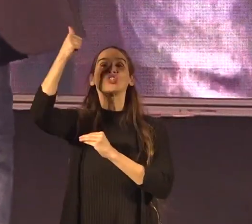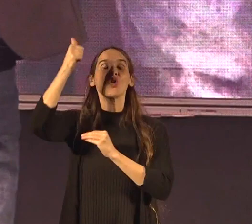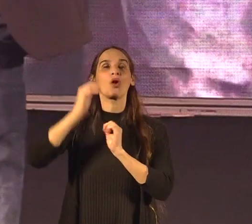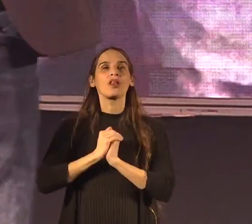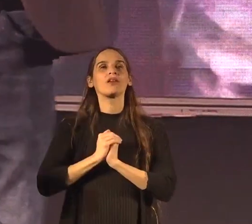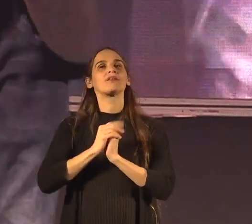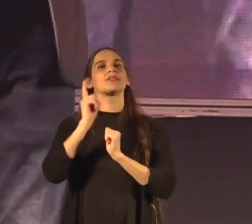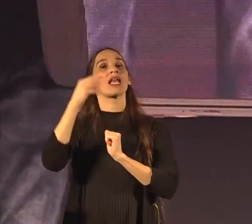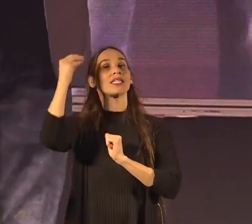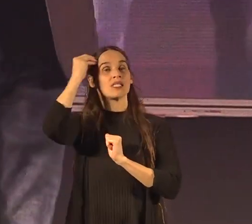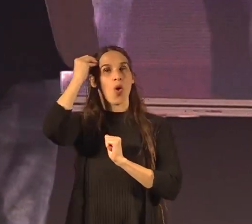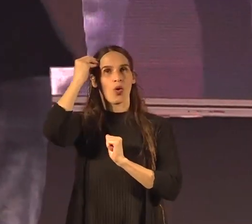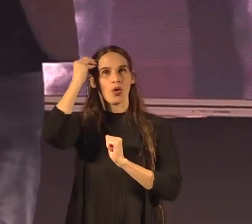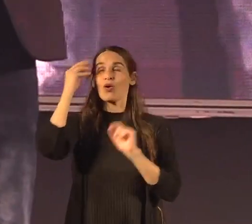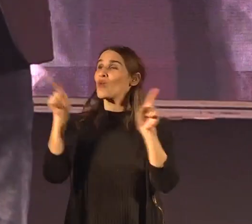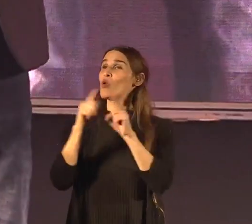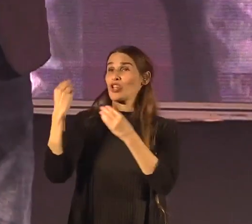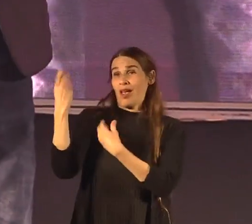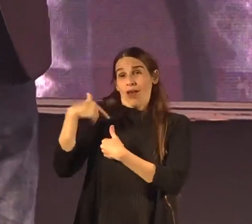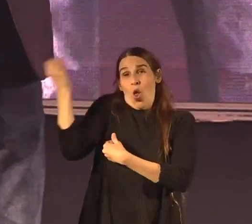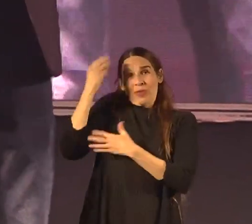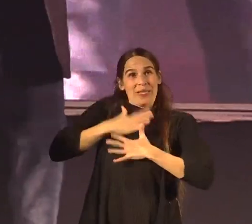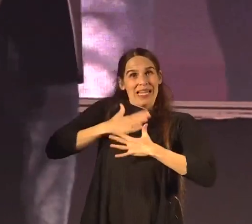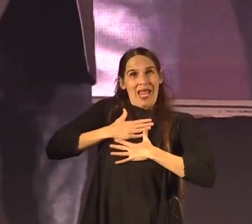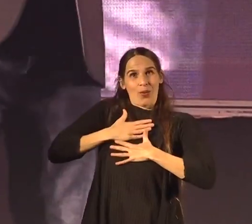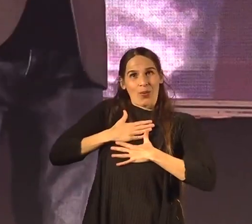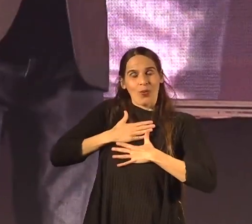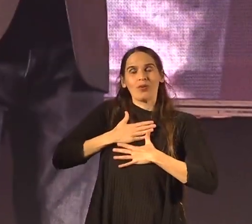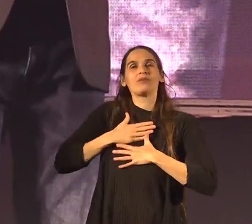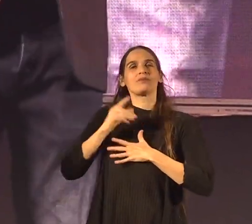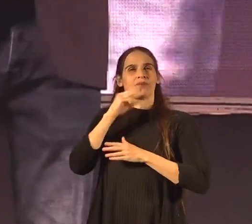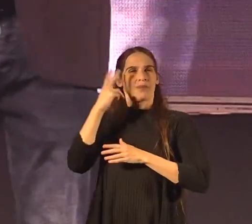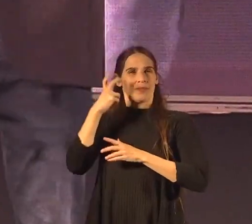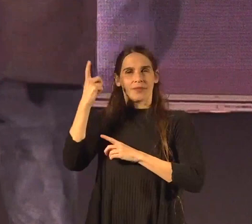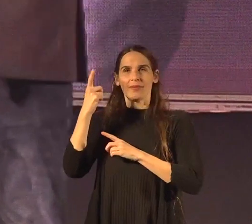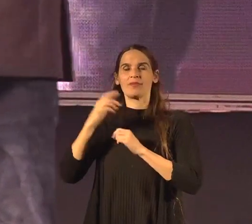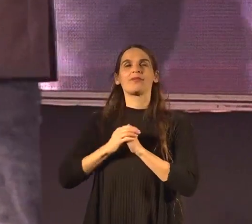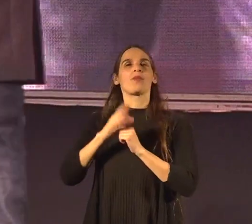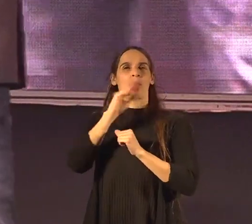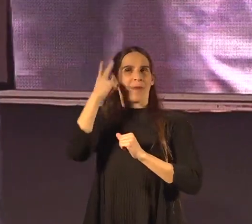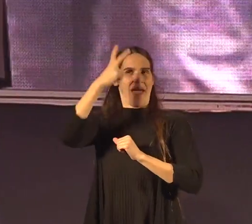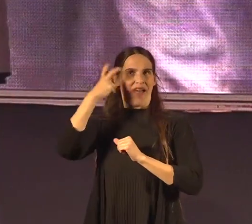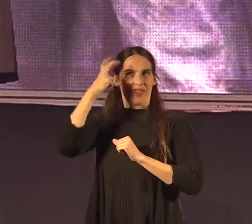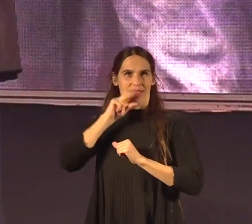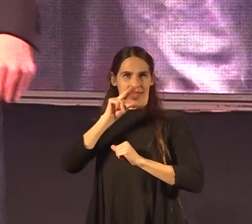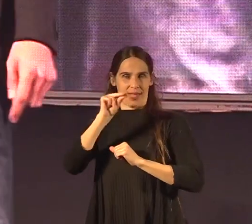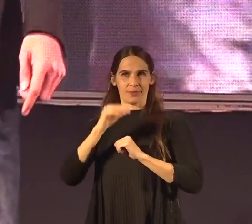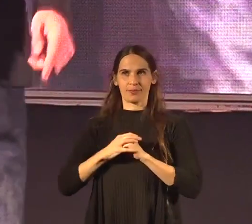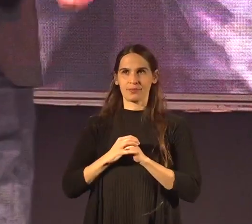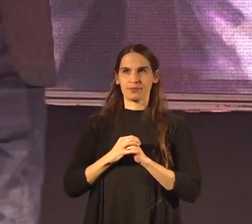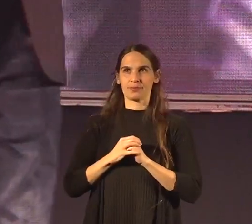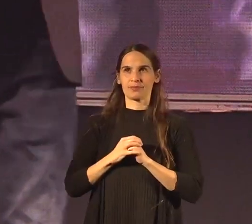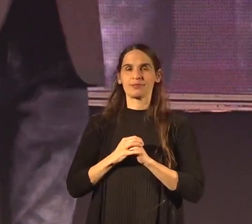שכמו שמלמדים אצלנו בחלקנעקום שעובן הוא הקבאל לתתערפו